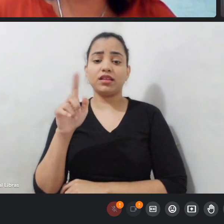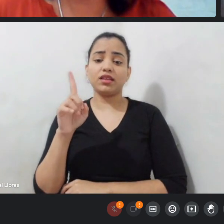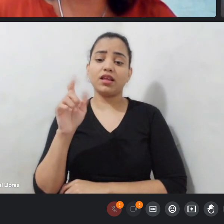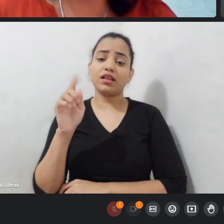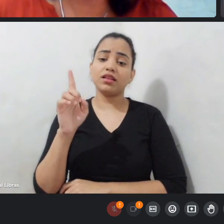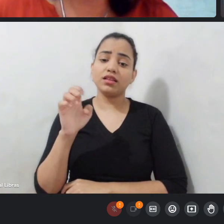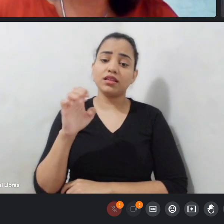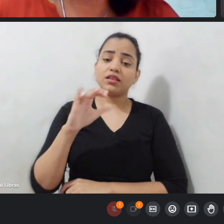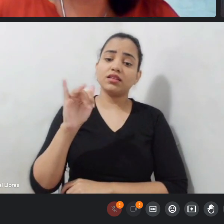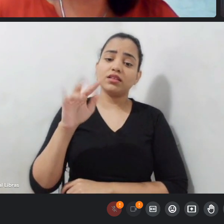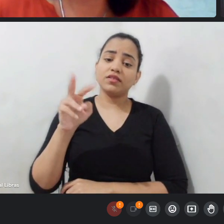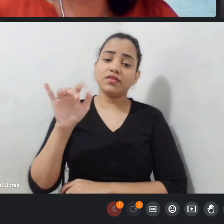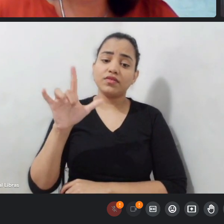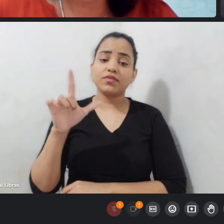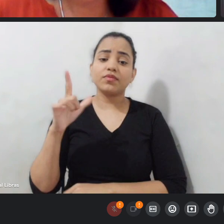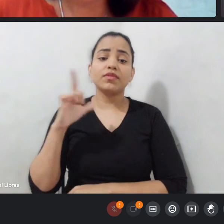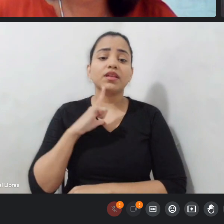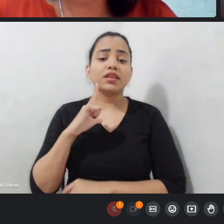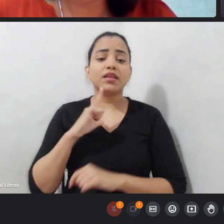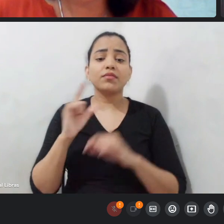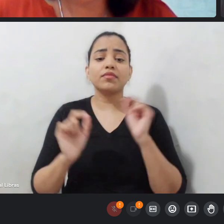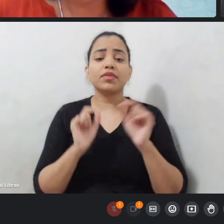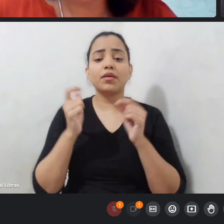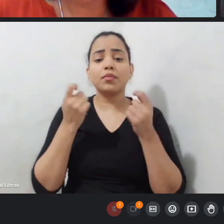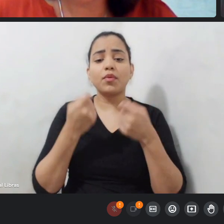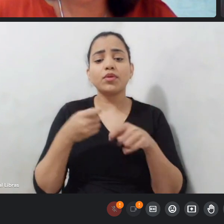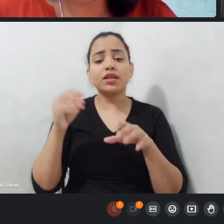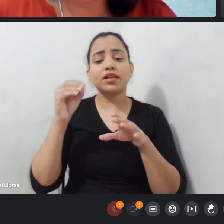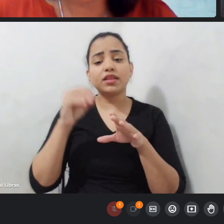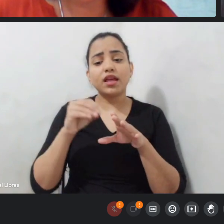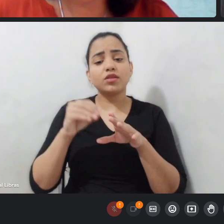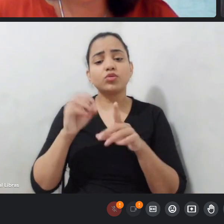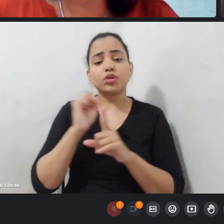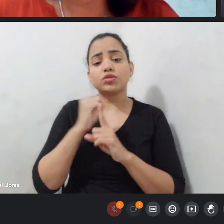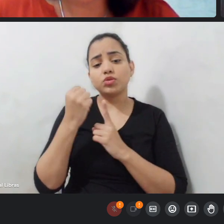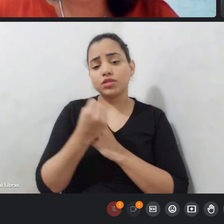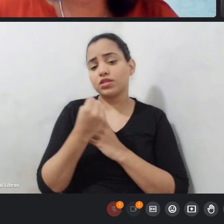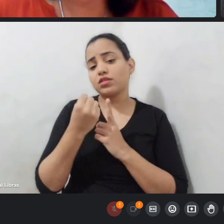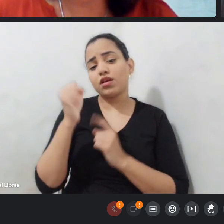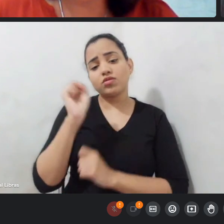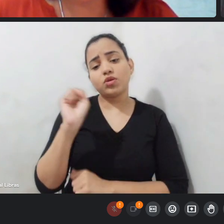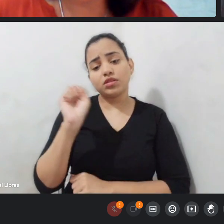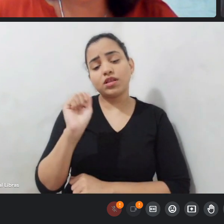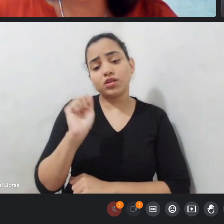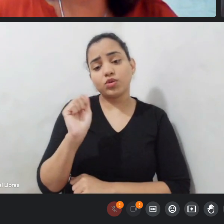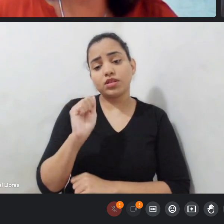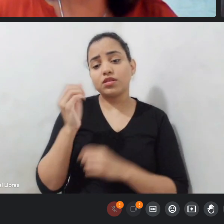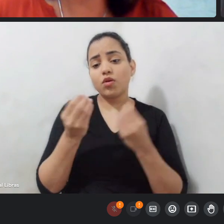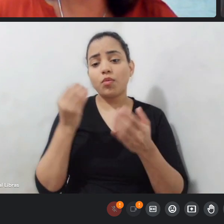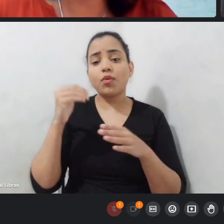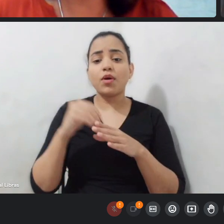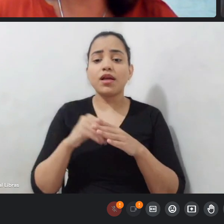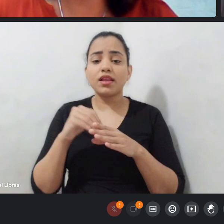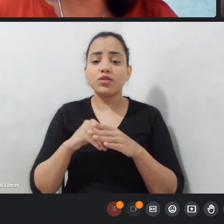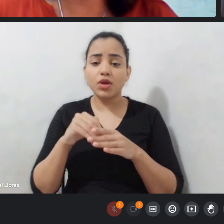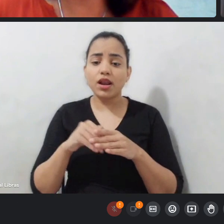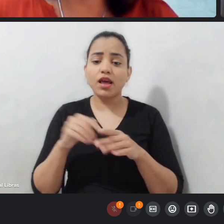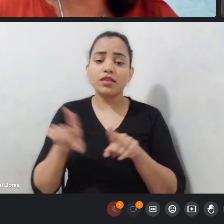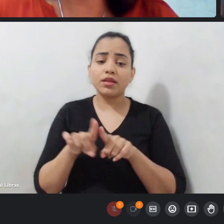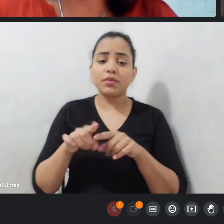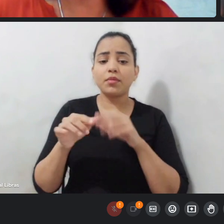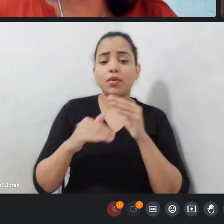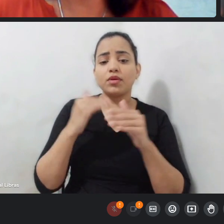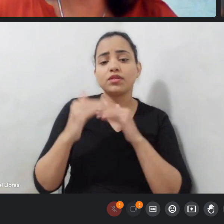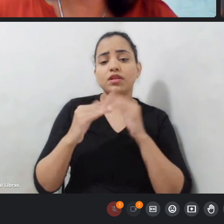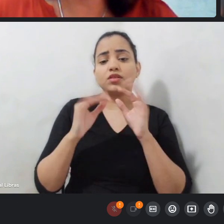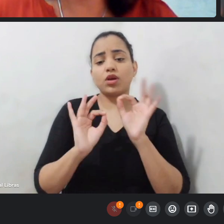eleitorais existem processos de organização então temos que nos ver como entidades e temos o nosso poder de importância a própria escola de